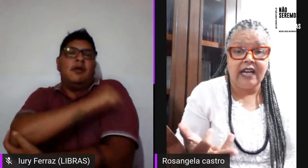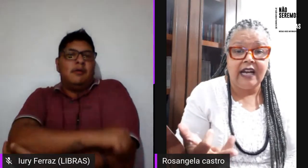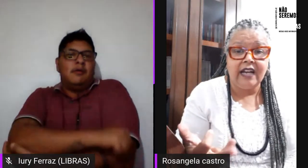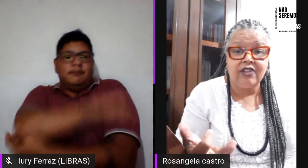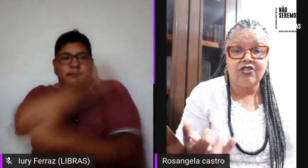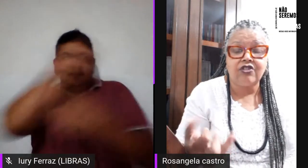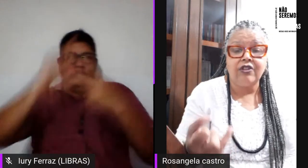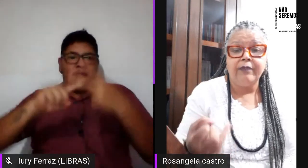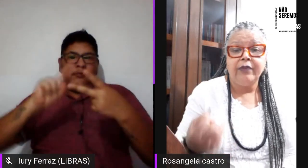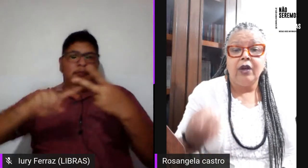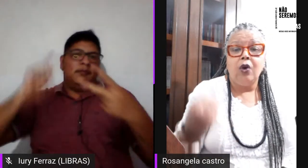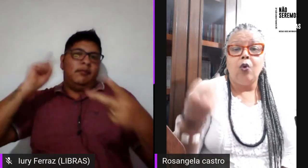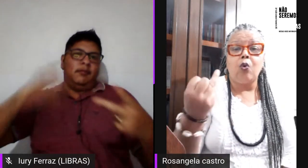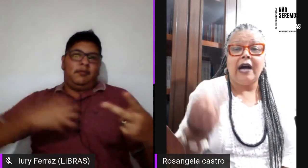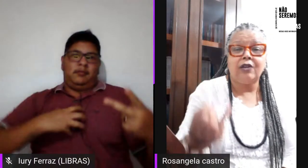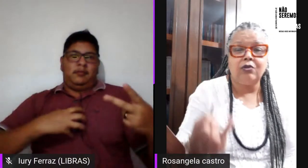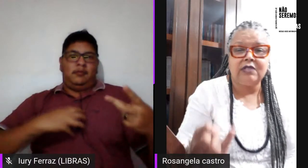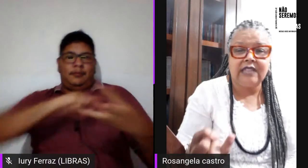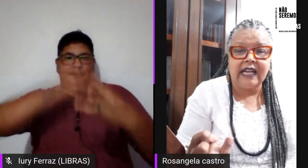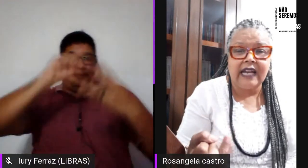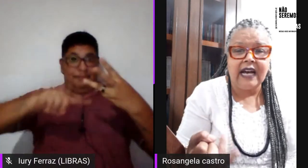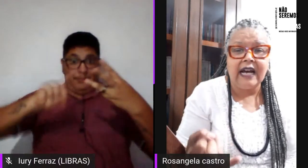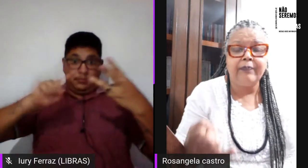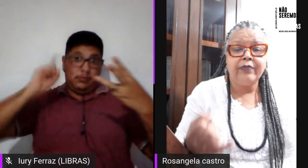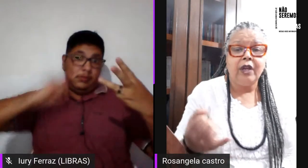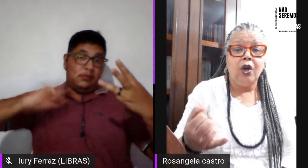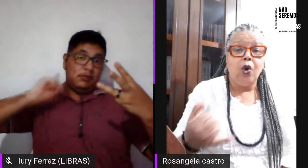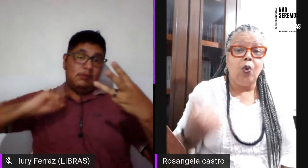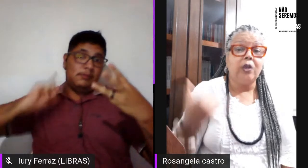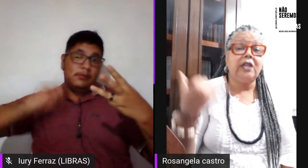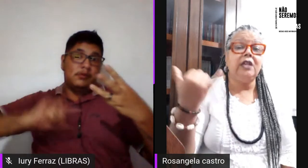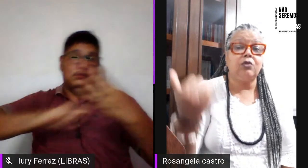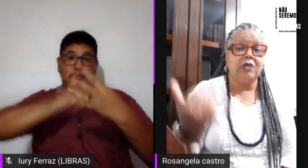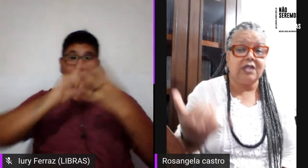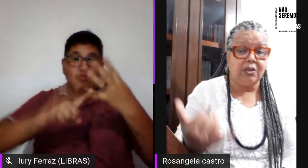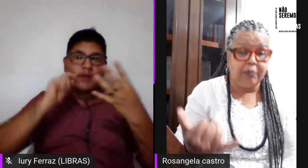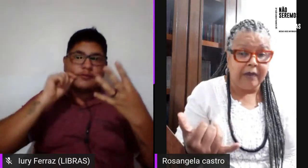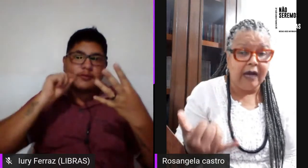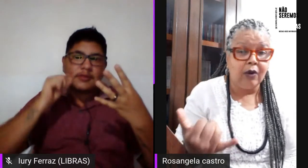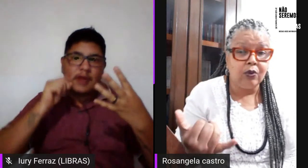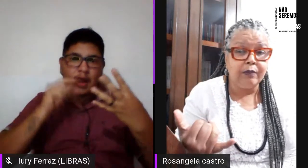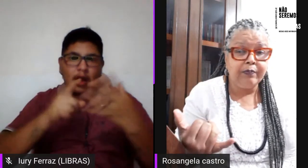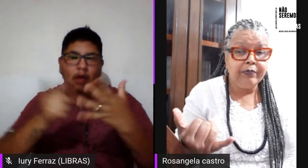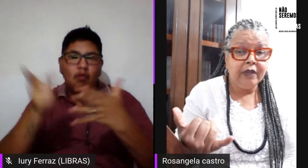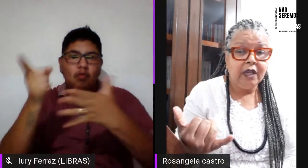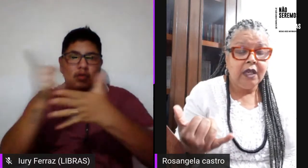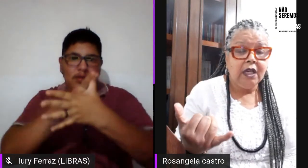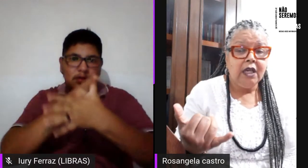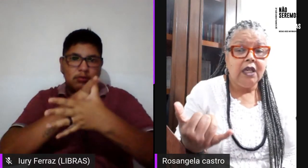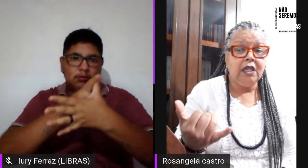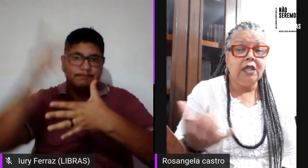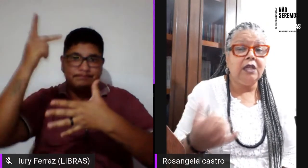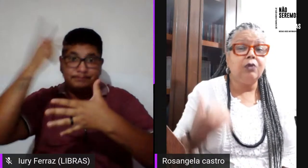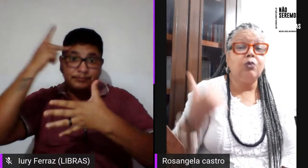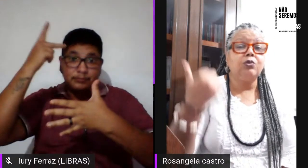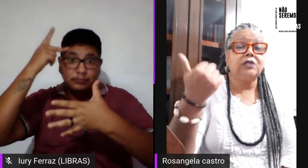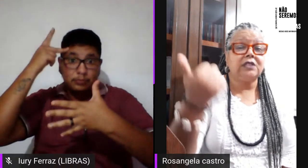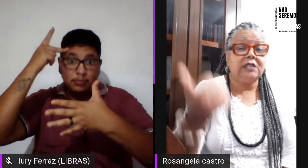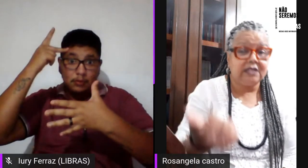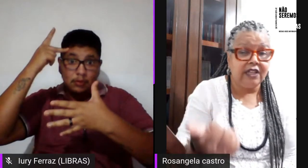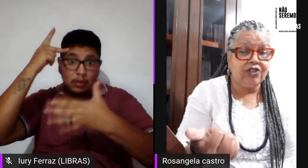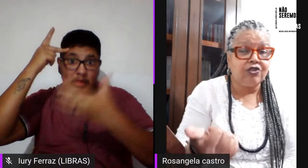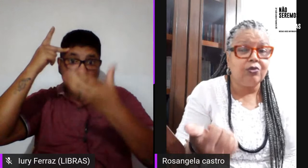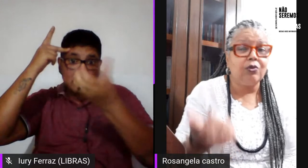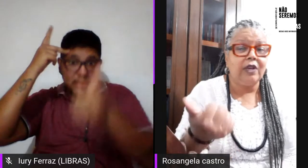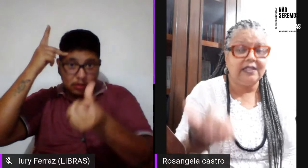em Minas Gerais, o quarto no Ceará, o quinto em São Paulo, e o